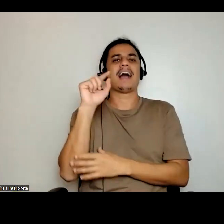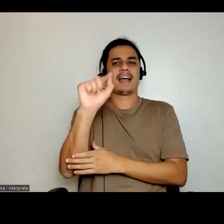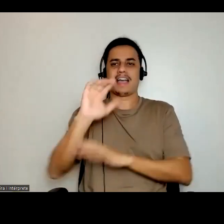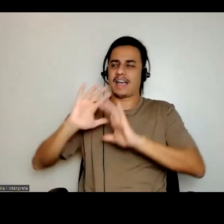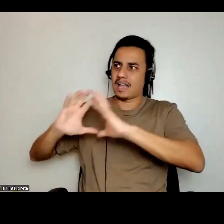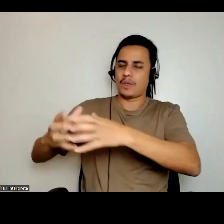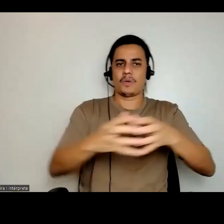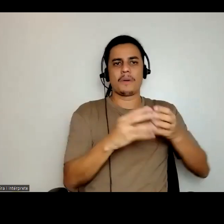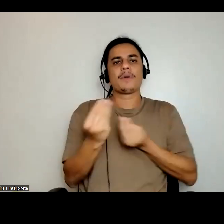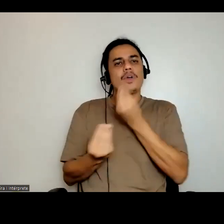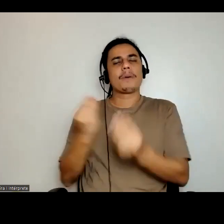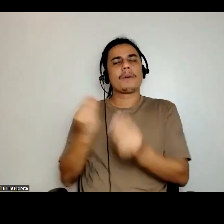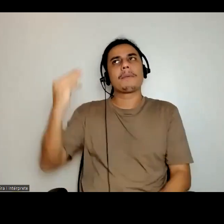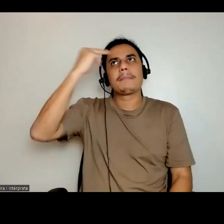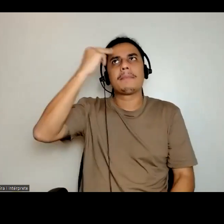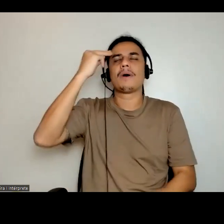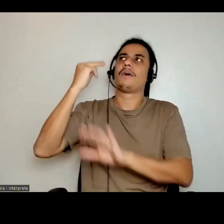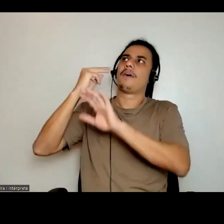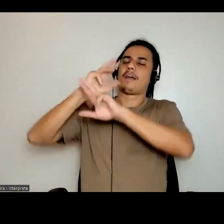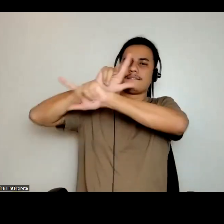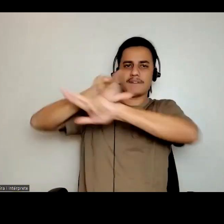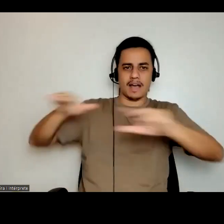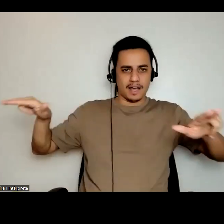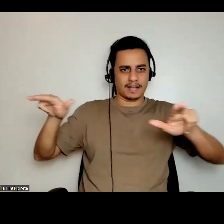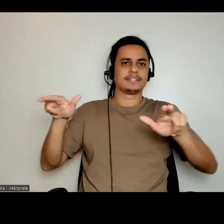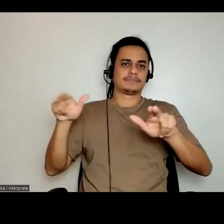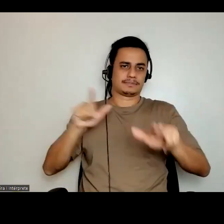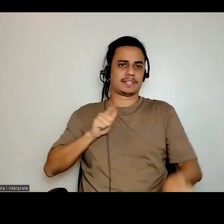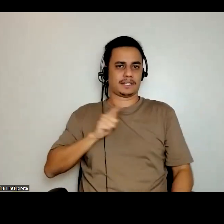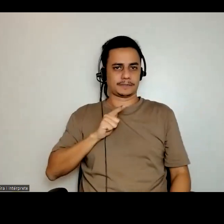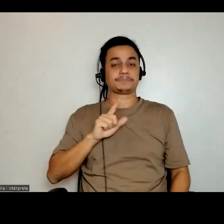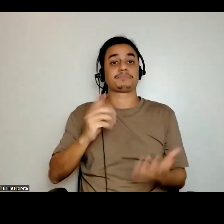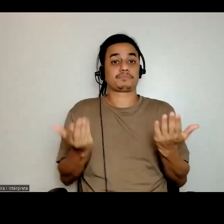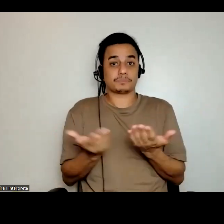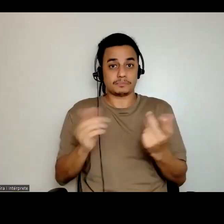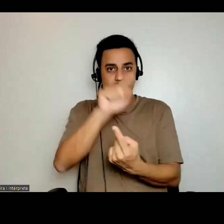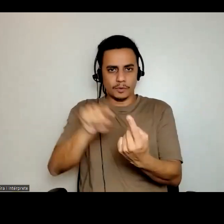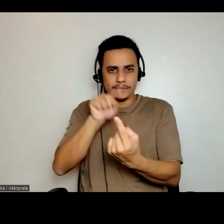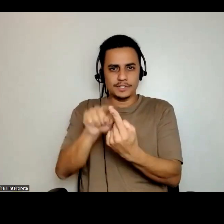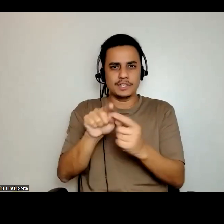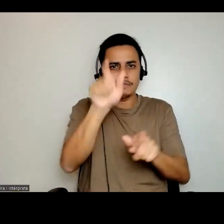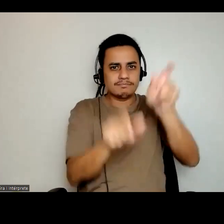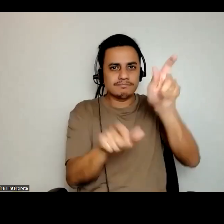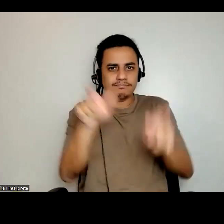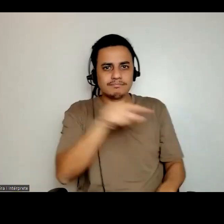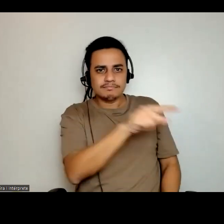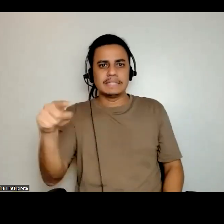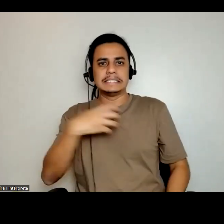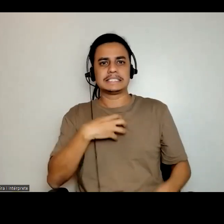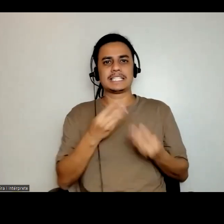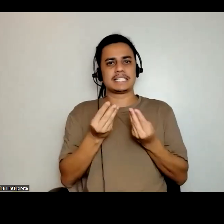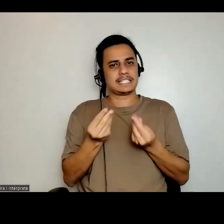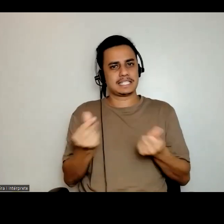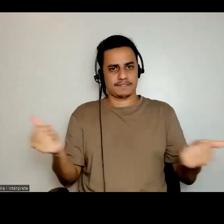desses sujeitos e memórias plurais. Então, o objetivo é sensibilizar o público presente e chamá-lo